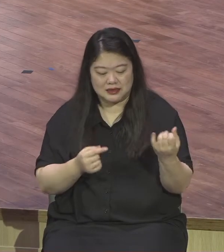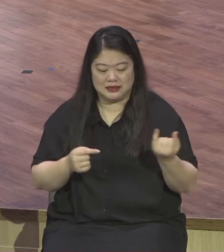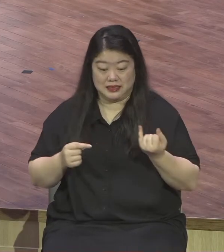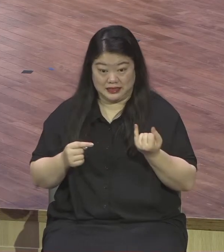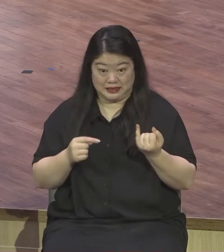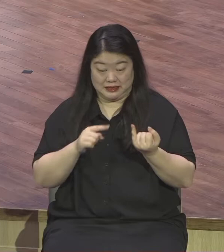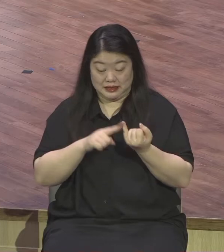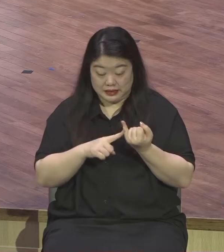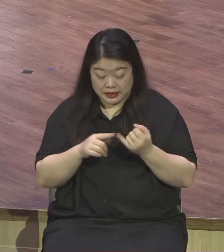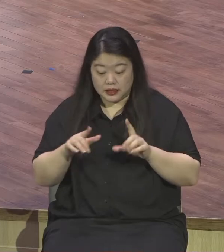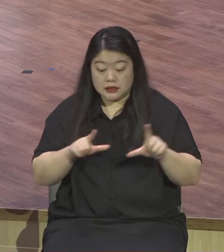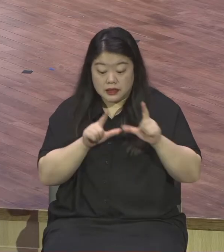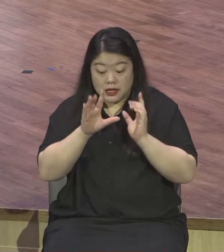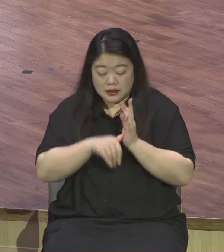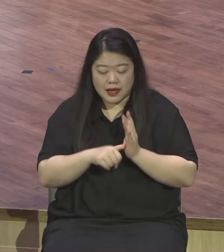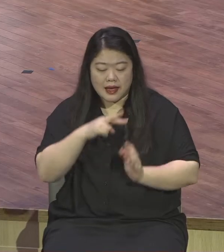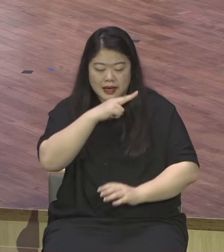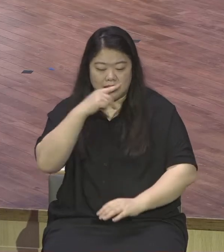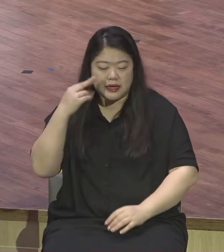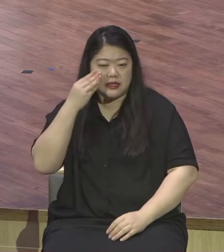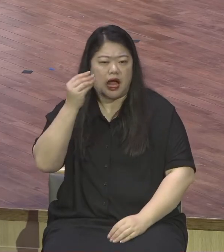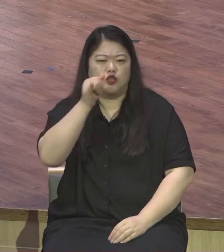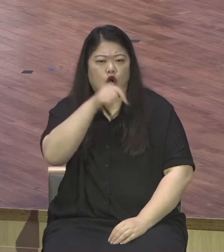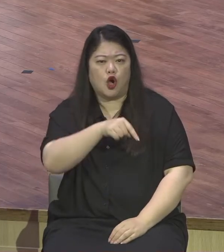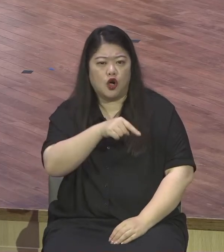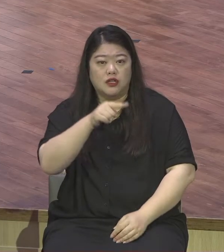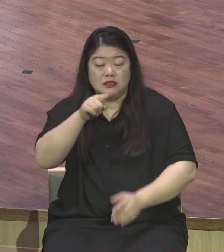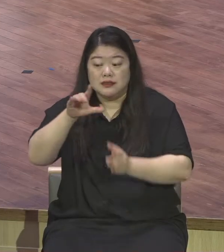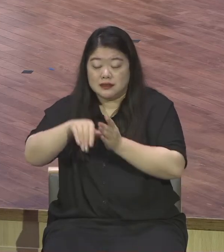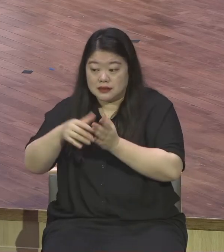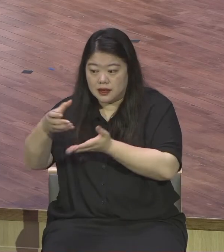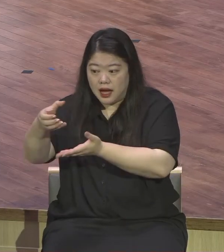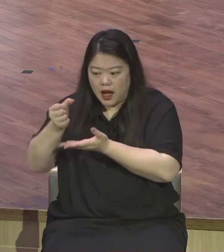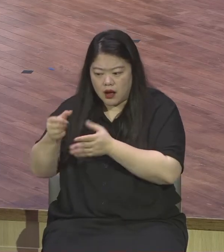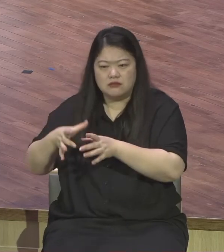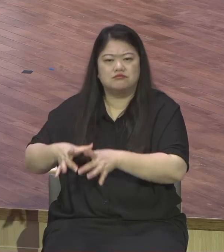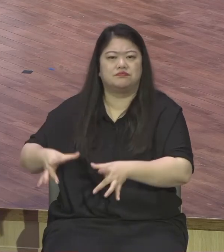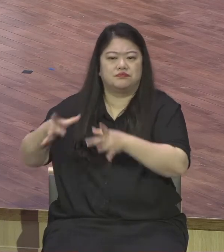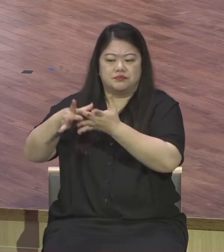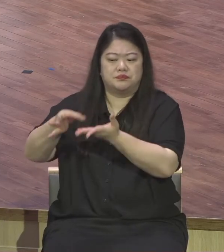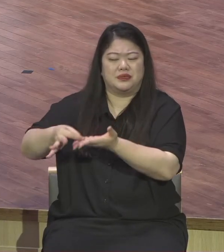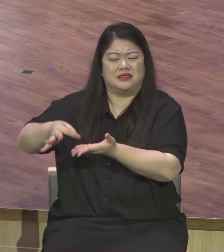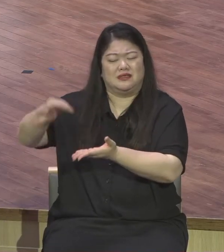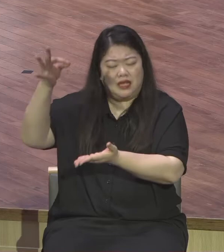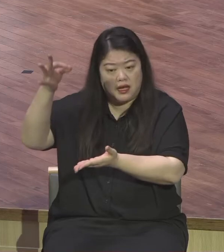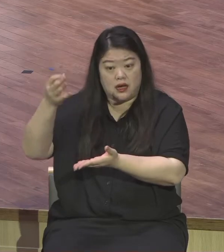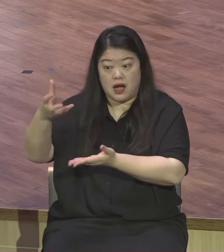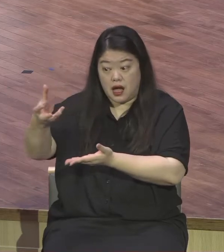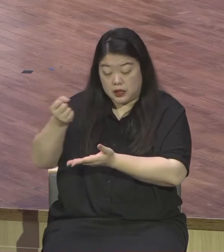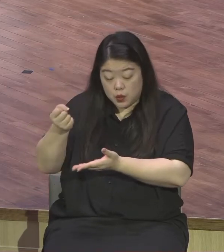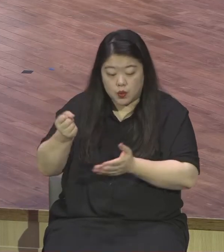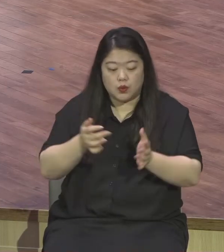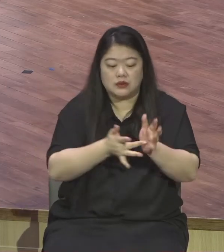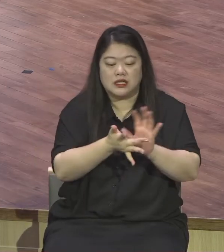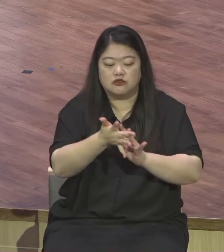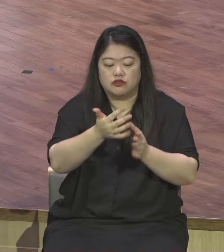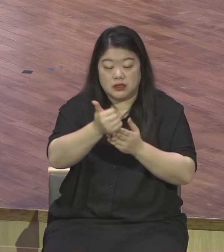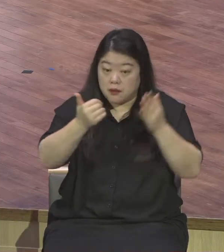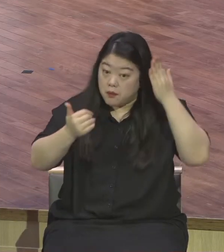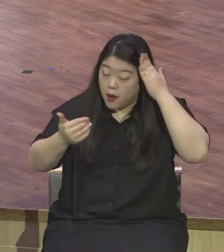모델을 발견하게 됐는데 그래서 일반적으로 이런 마리아의 헌신을 우리도 해야 한다 라고 강조를